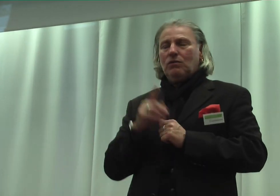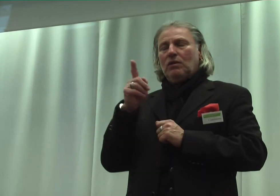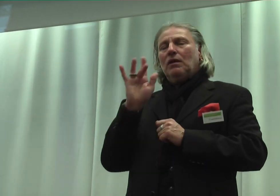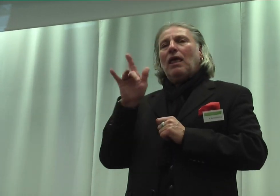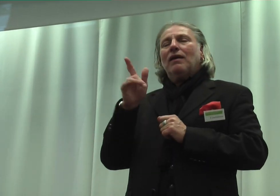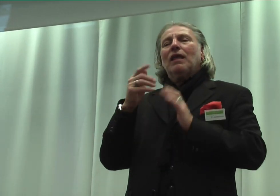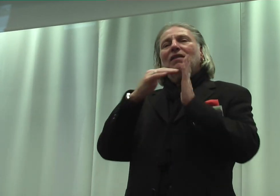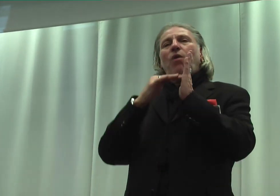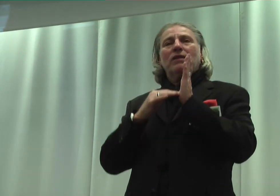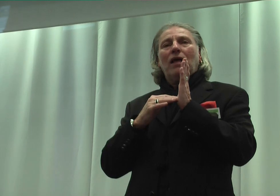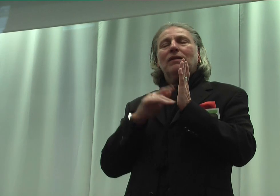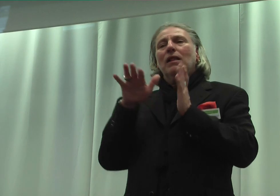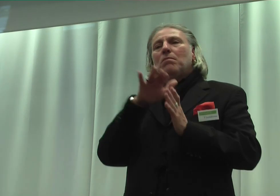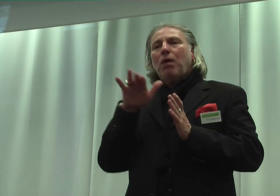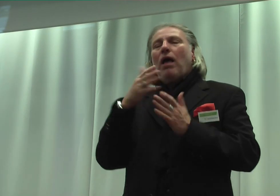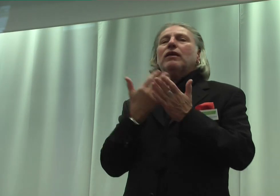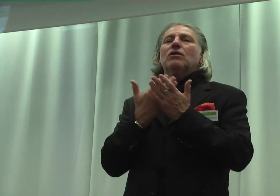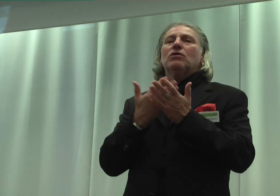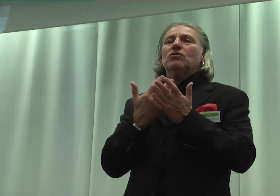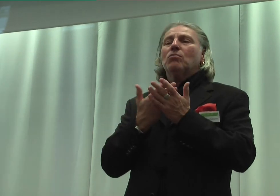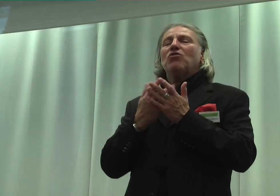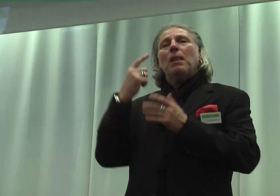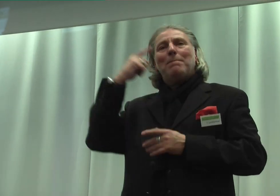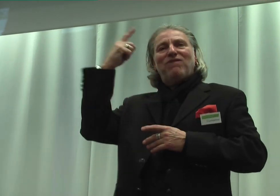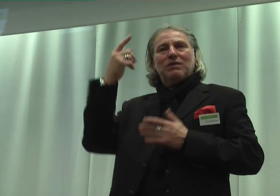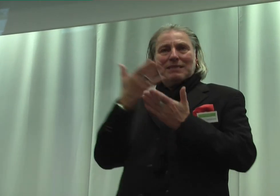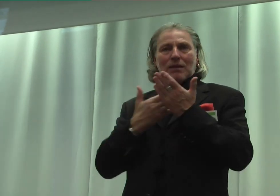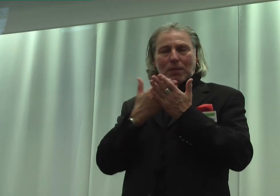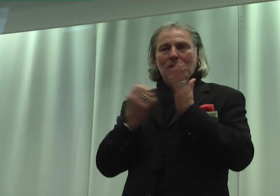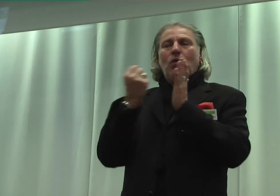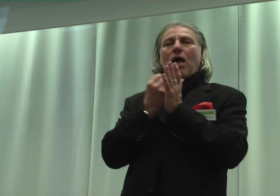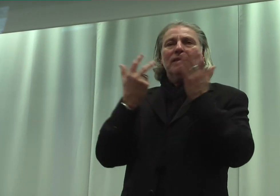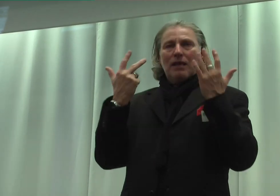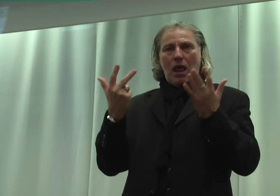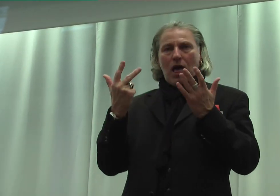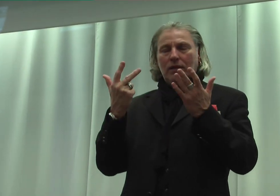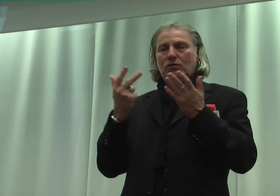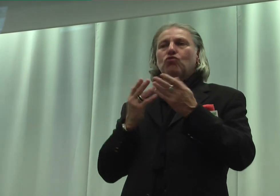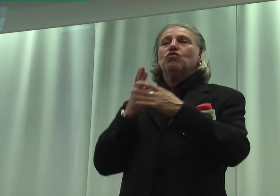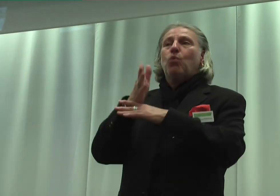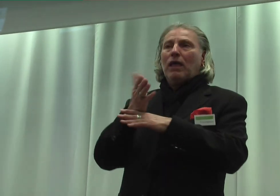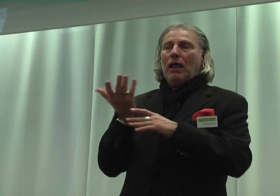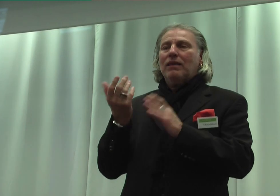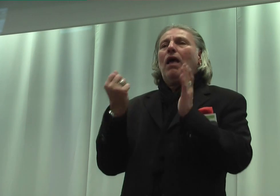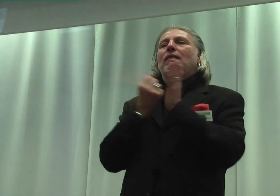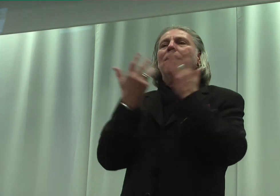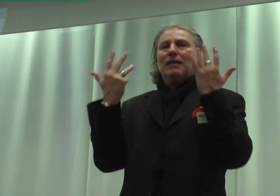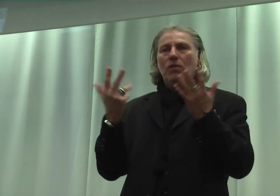Artikeln auch bereit, wie sobald Bewusstseinsbildung, Artikel 8, Zugänglichkeit, Artikel 9, Pech auf Leben,